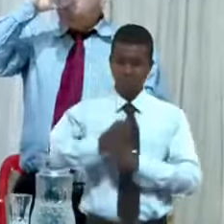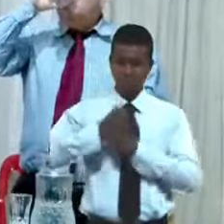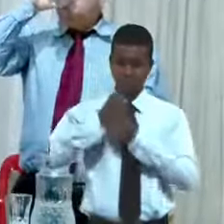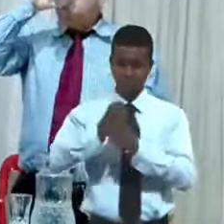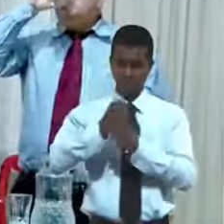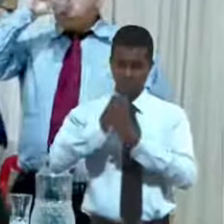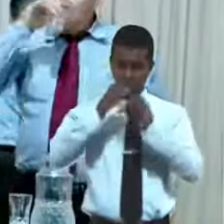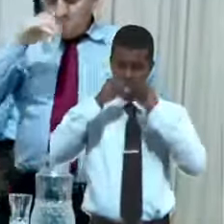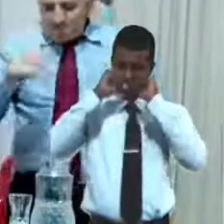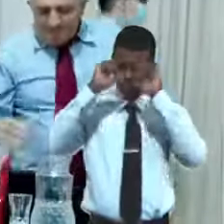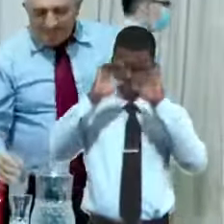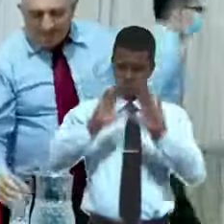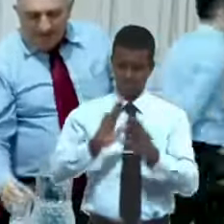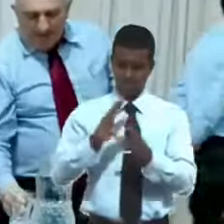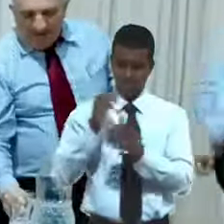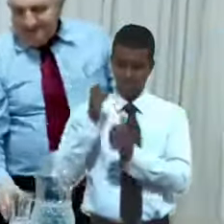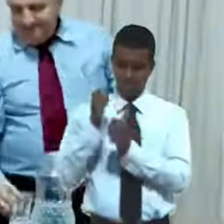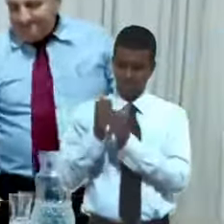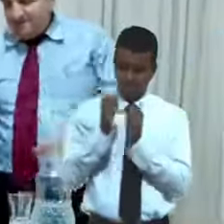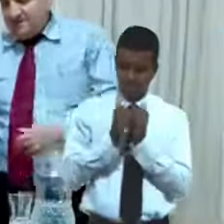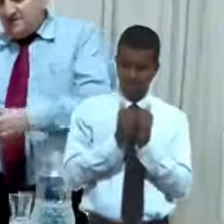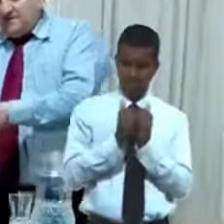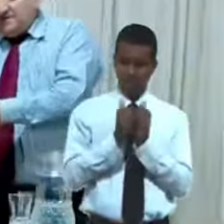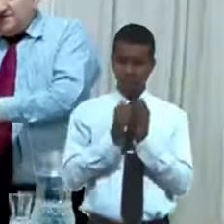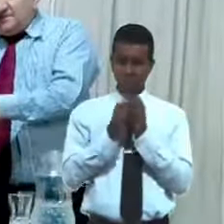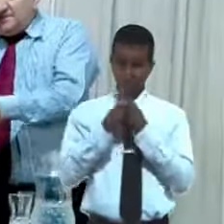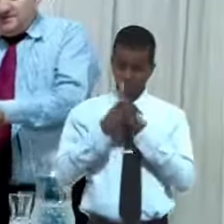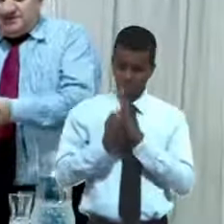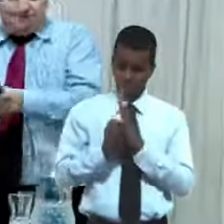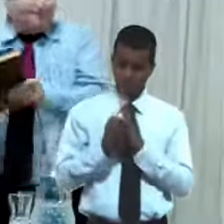uno de nosotros al salir de este lugar Dios llévanos con bien